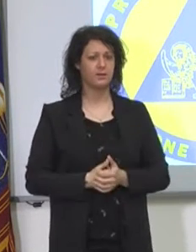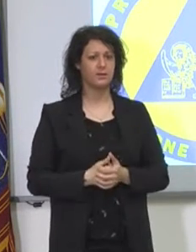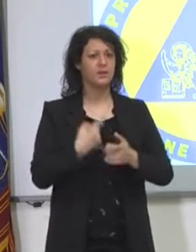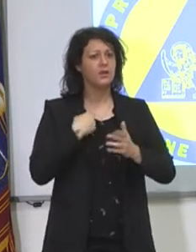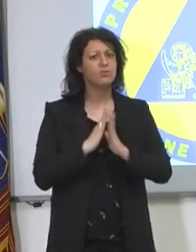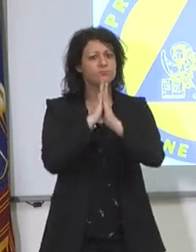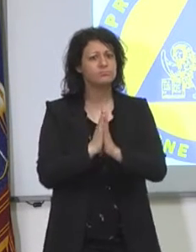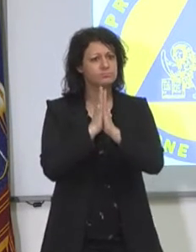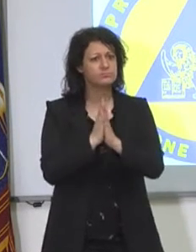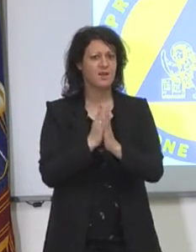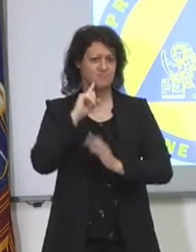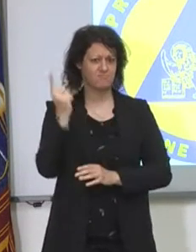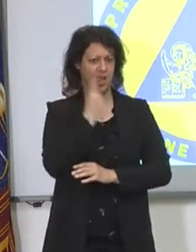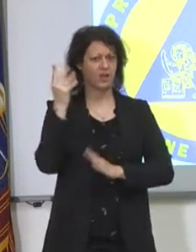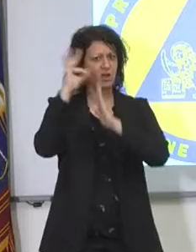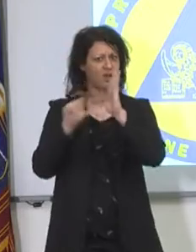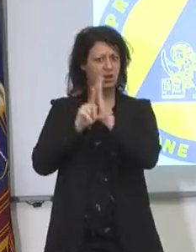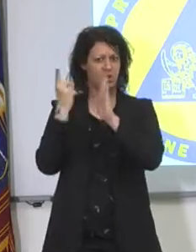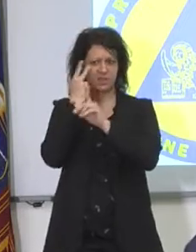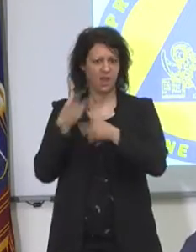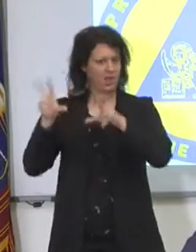'appello che faccio io è che si rivedano queste misure.